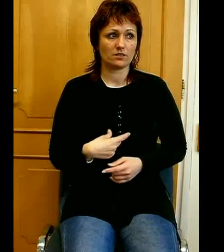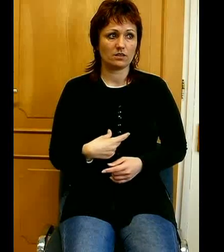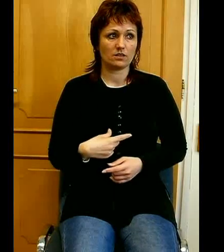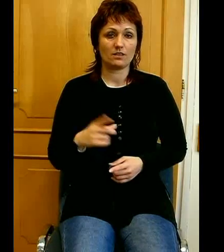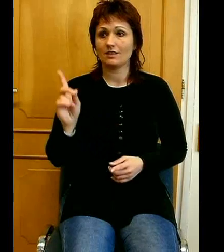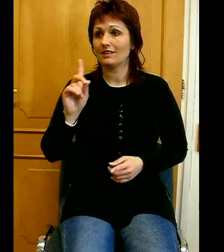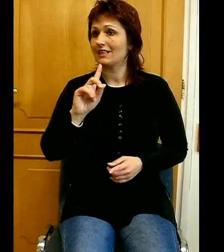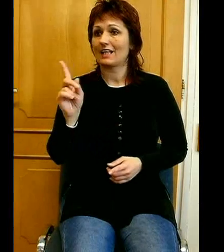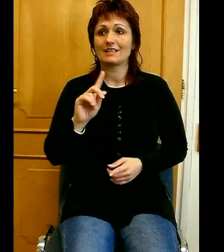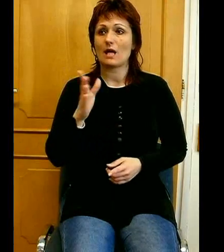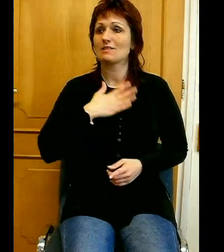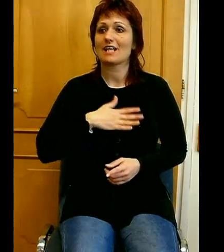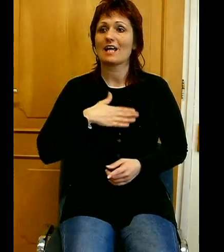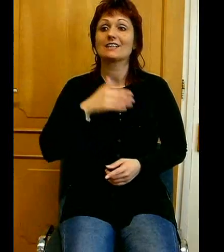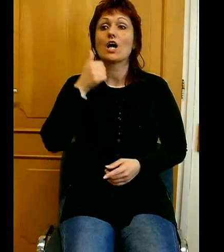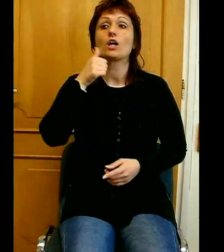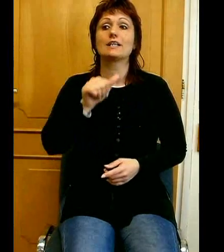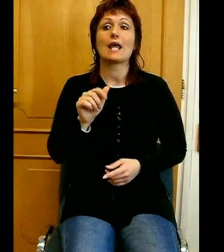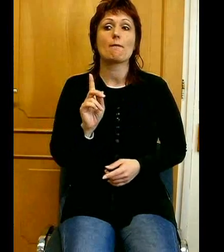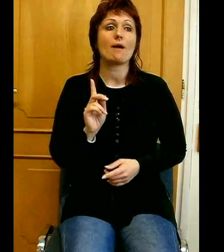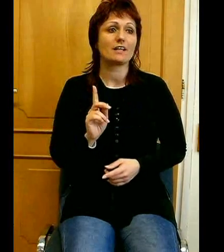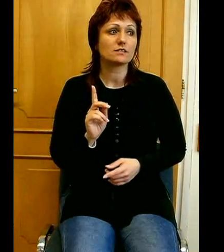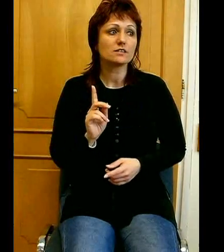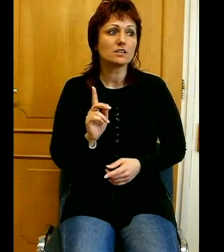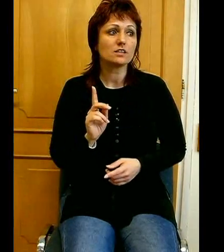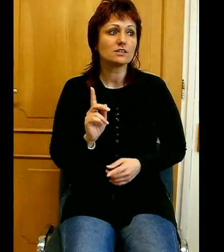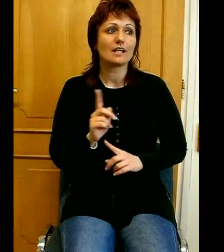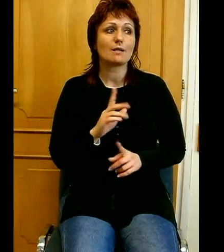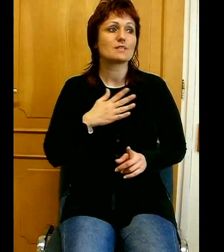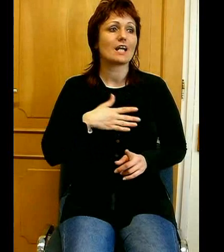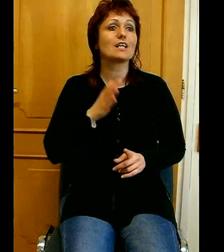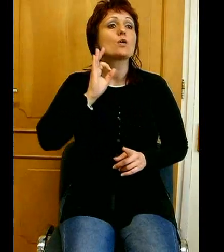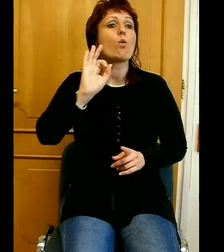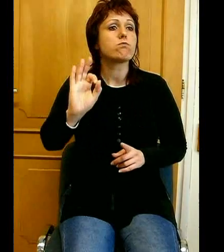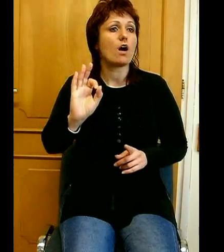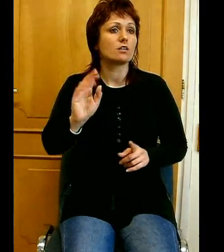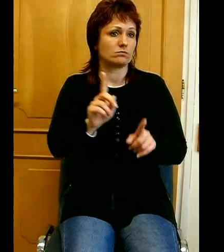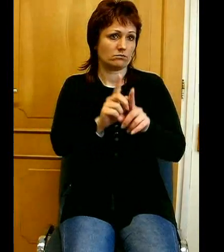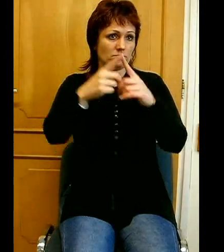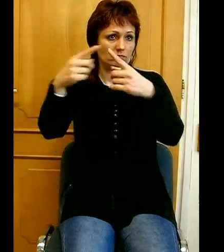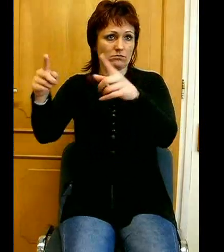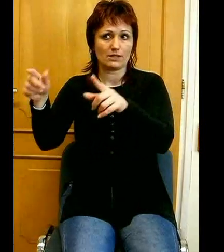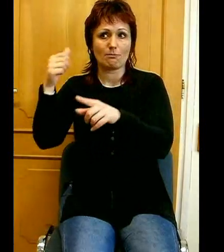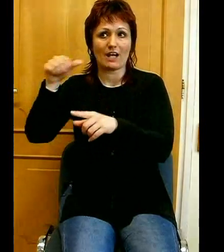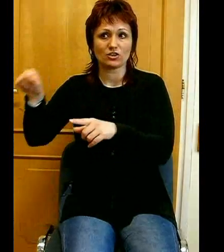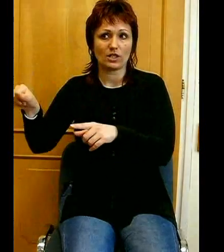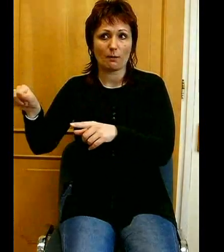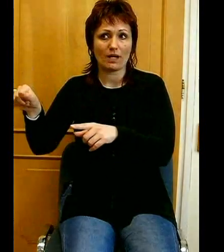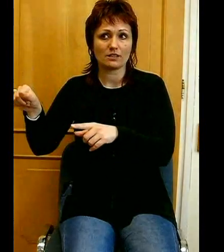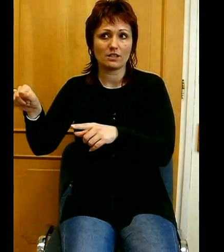sőt nem szereti jobban, akármelyik másik népet, az nem a Szentiás szerint viszonyul ahhoz